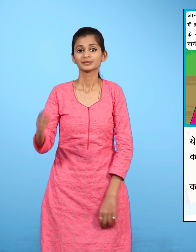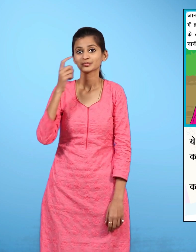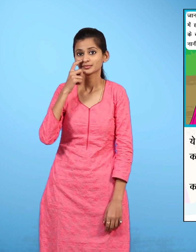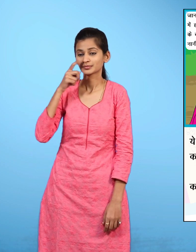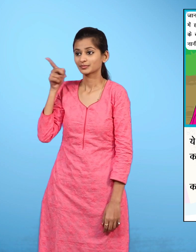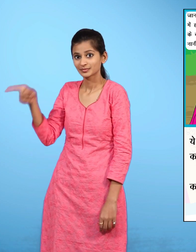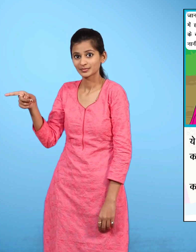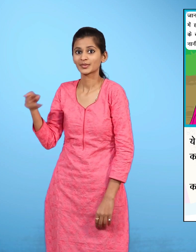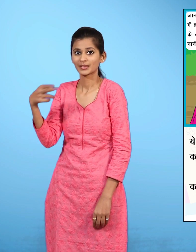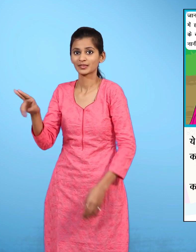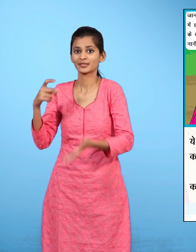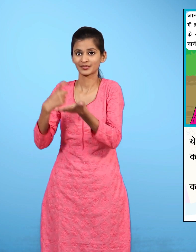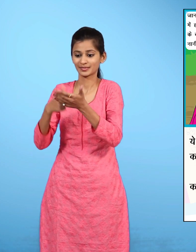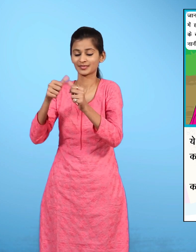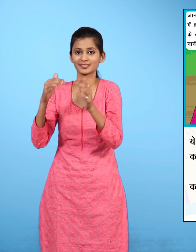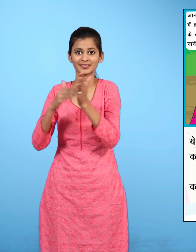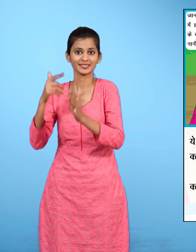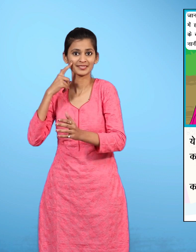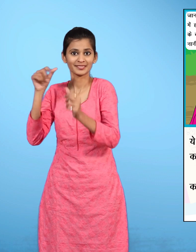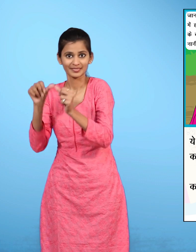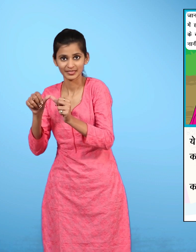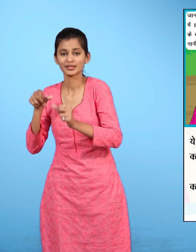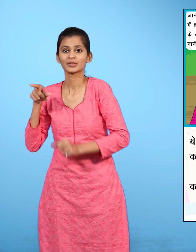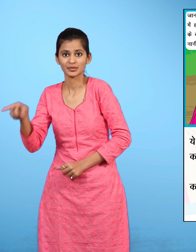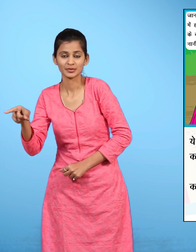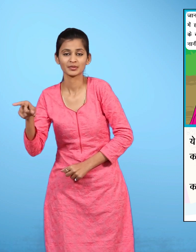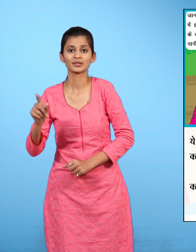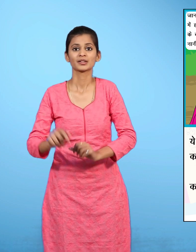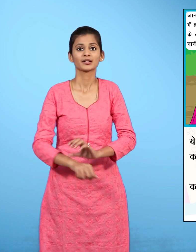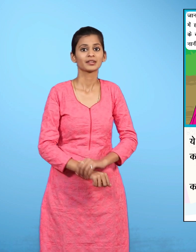रजिया और उसकी आपा आपस में बात कर रही हैं